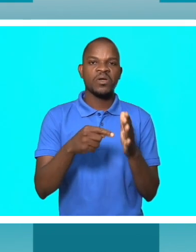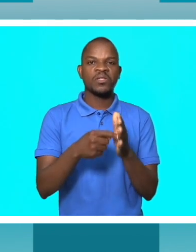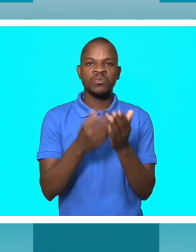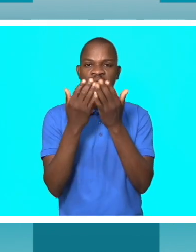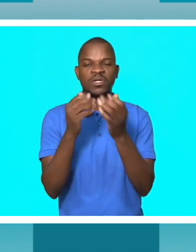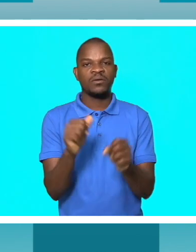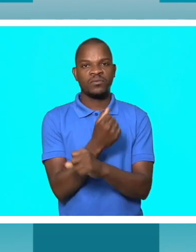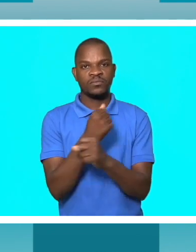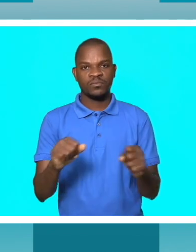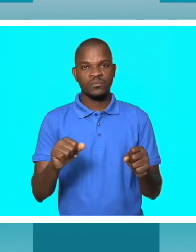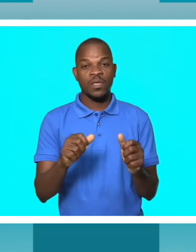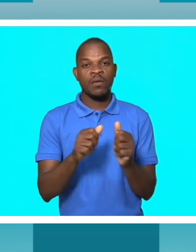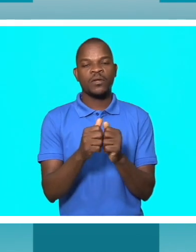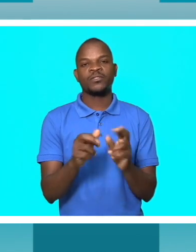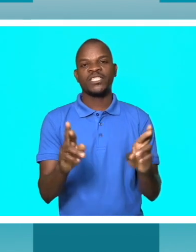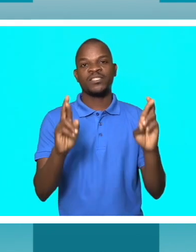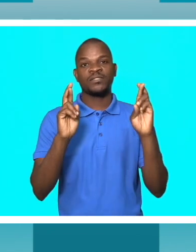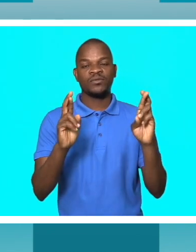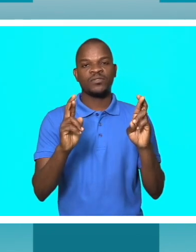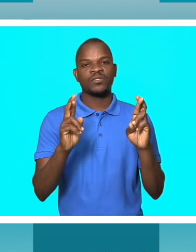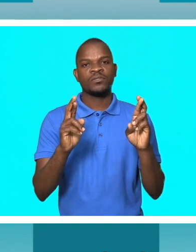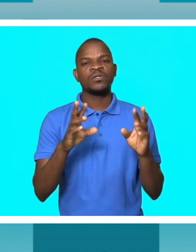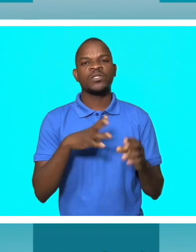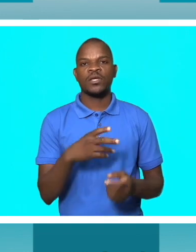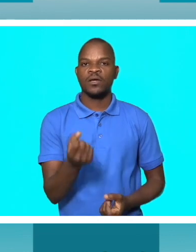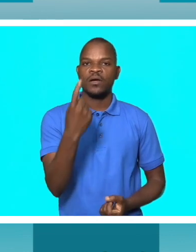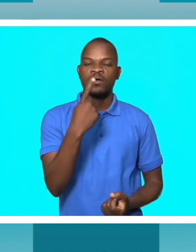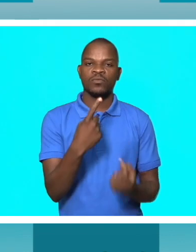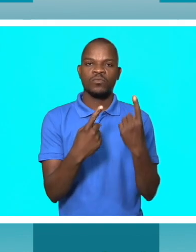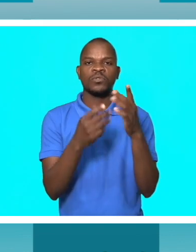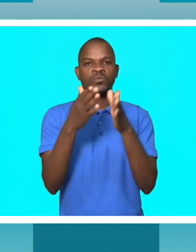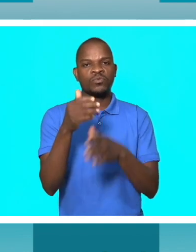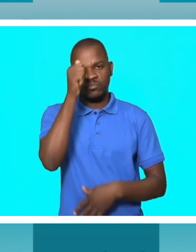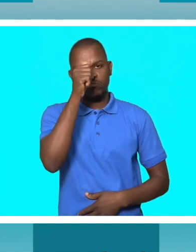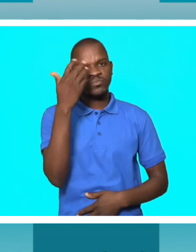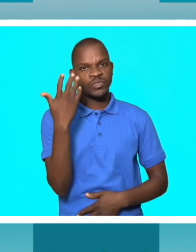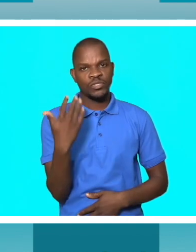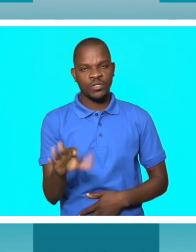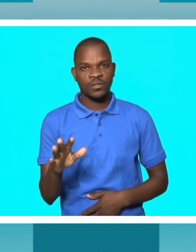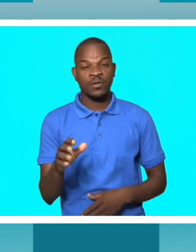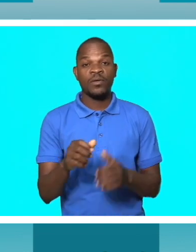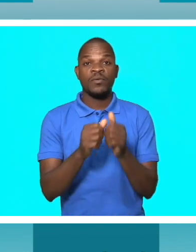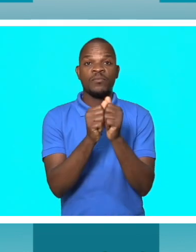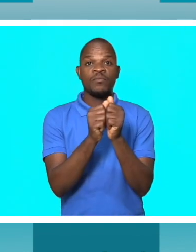existem muitos já licenciados. Aqueles que ainda estão, passa a expressão, na sombra da bananeira,